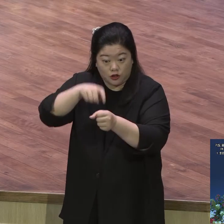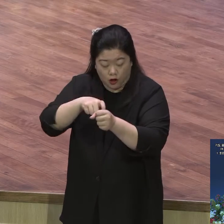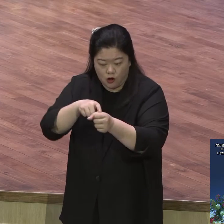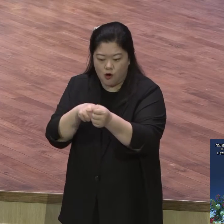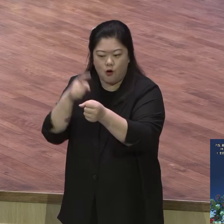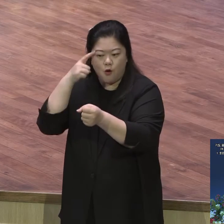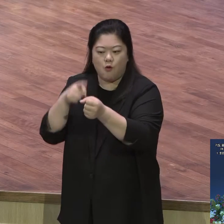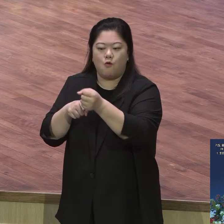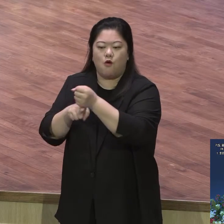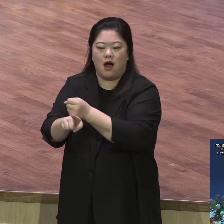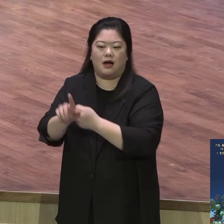영적과학이다